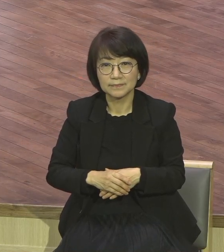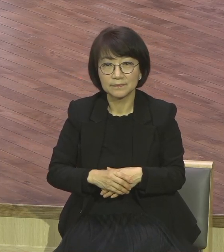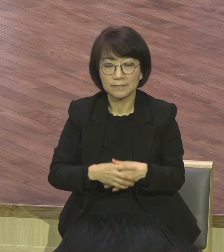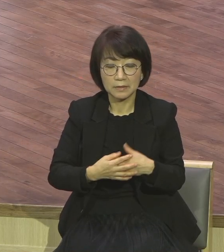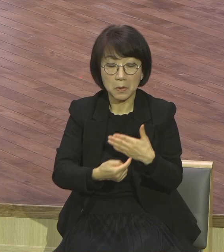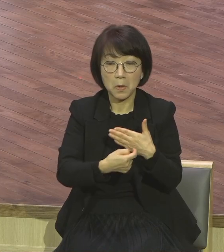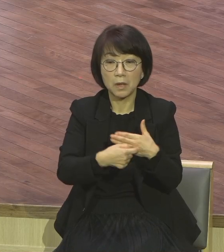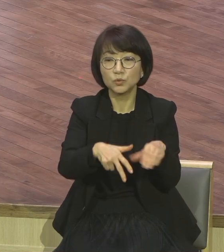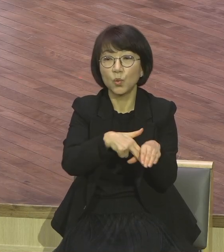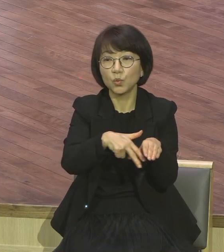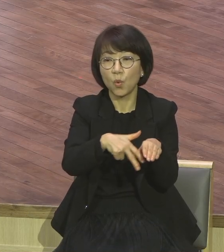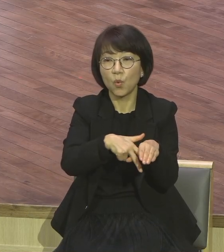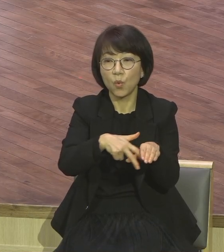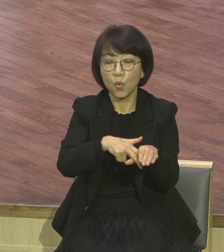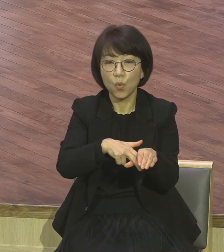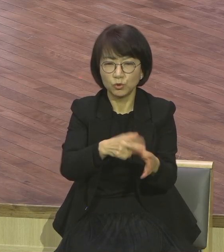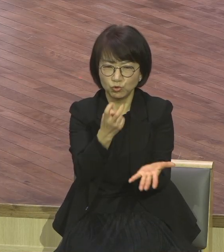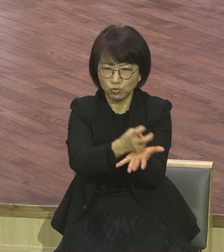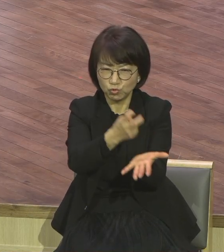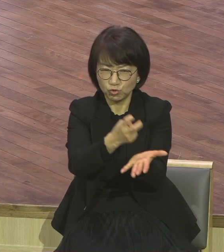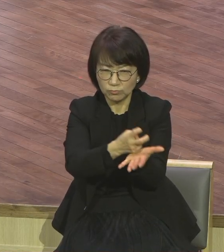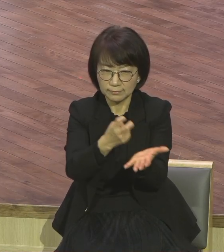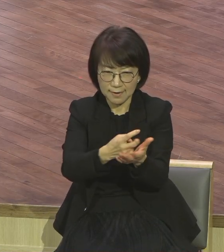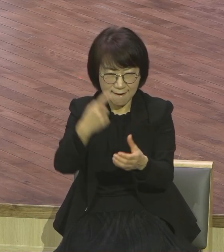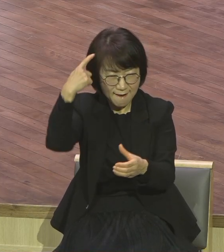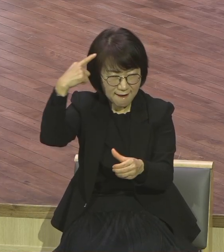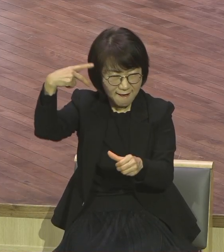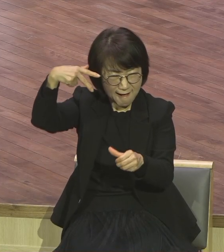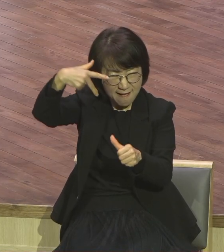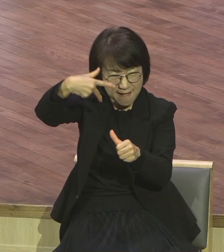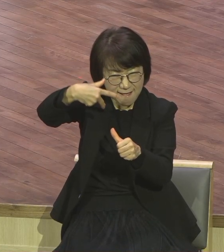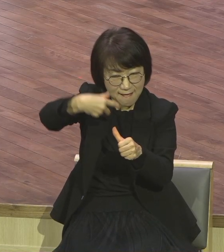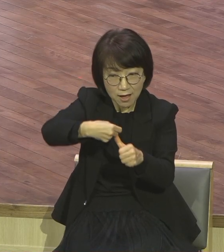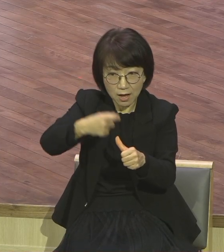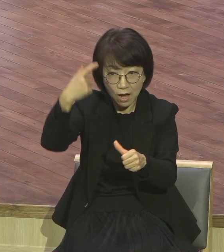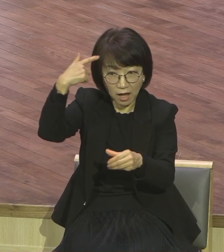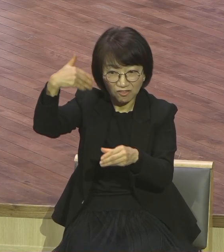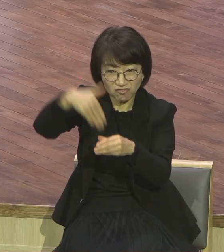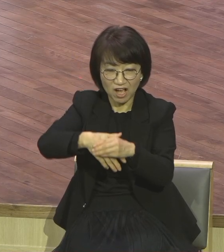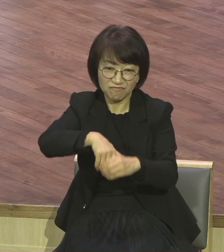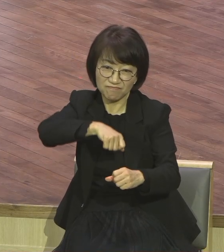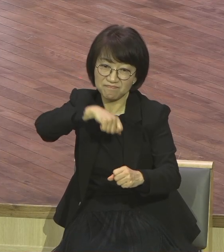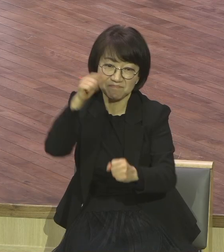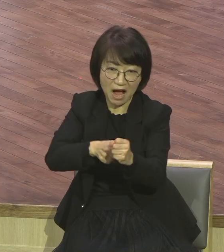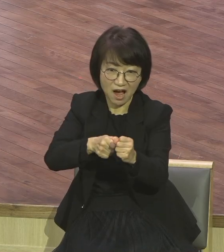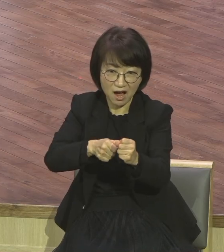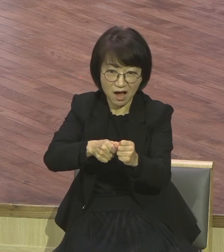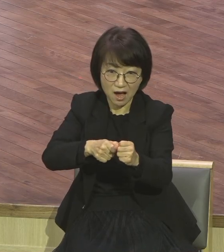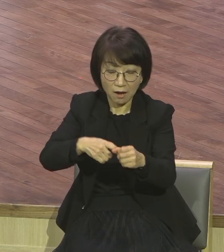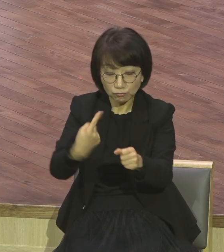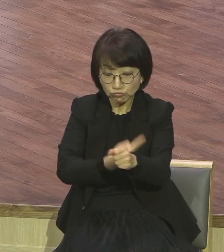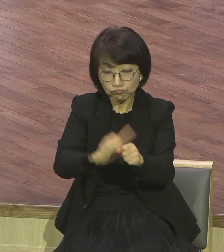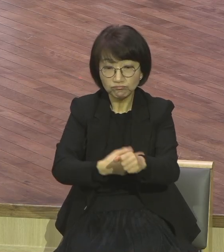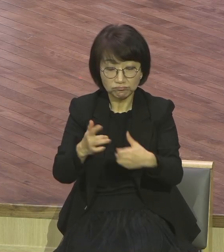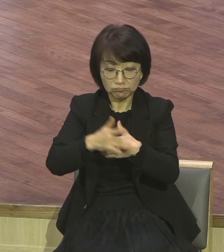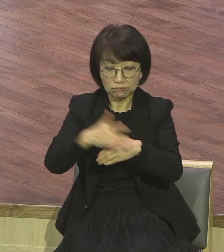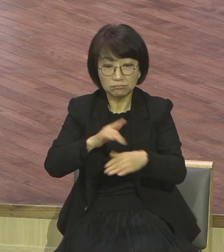율법적으로 각인되어 있는 이것들이 자연스럽게 나올 수밖에 없어요. 우리는 복음을